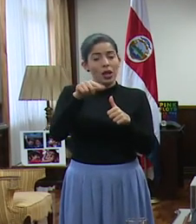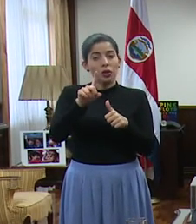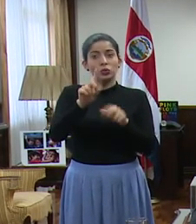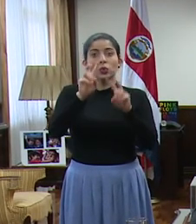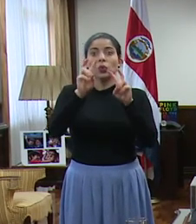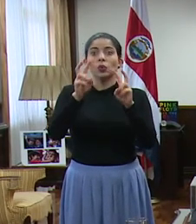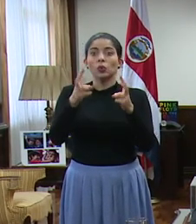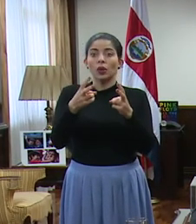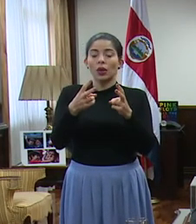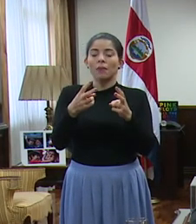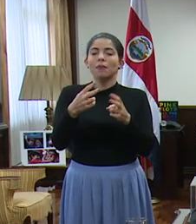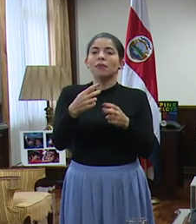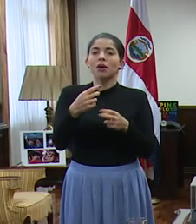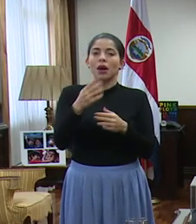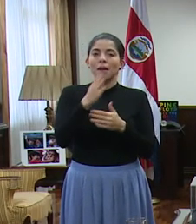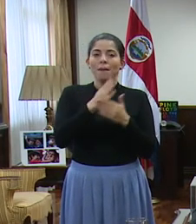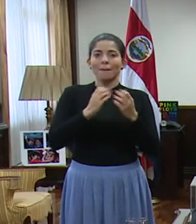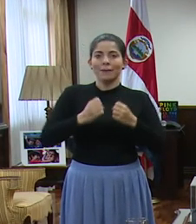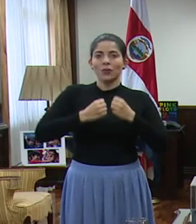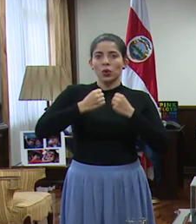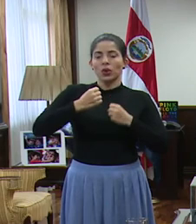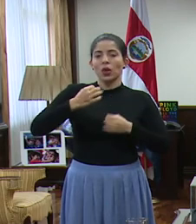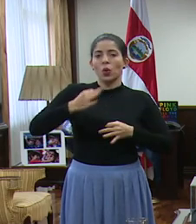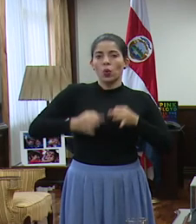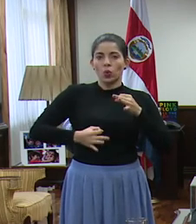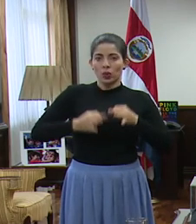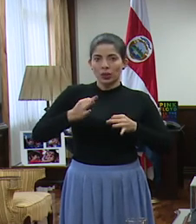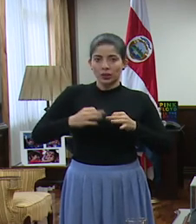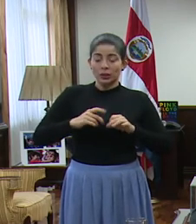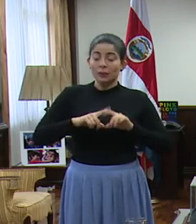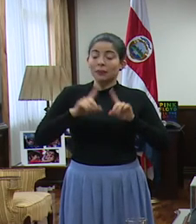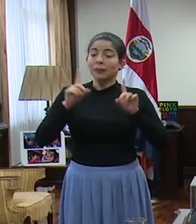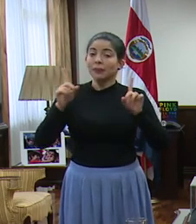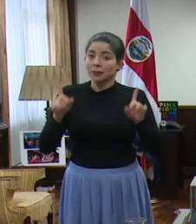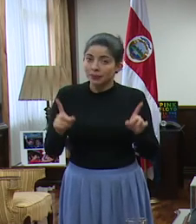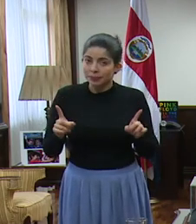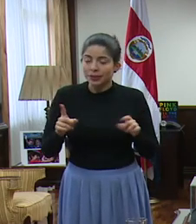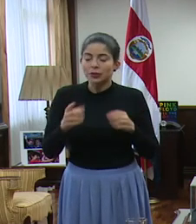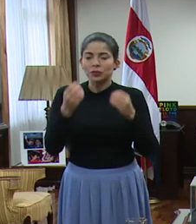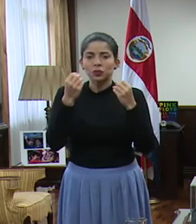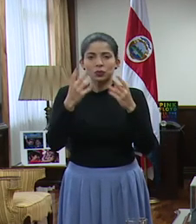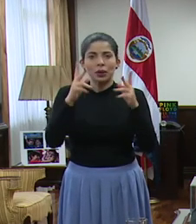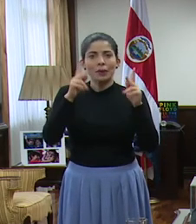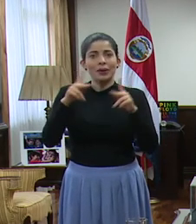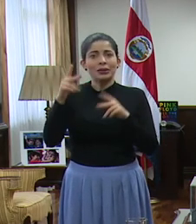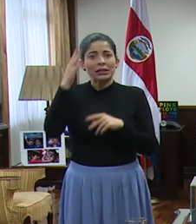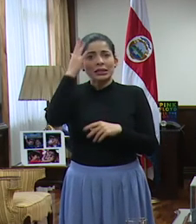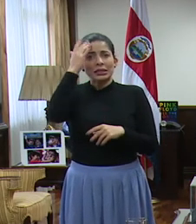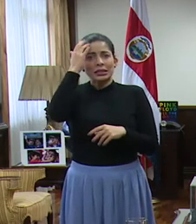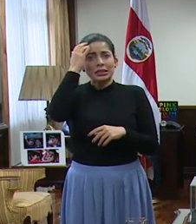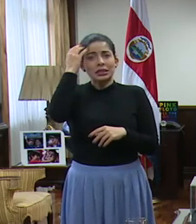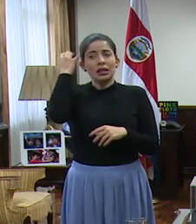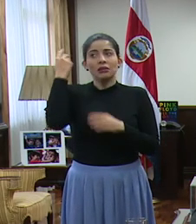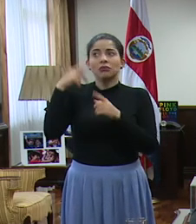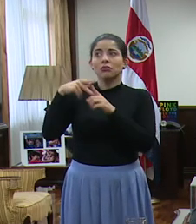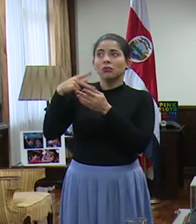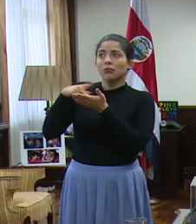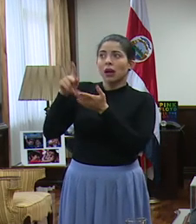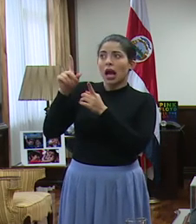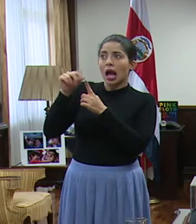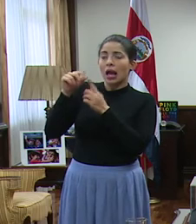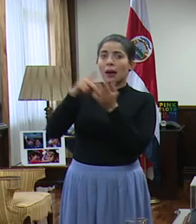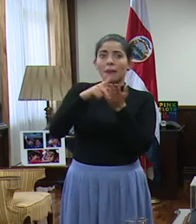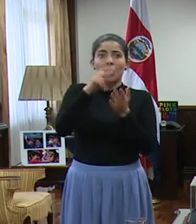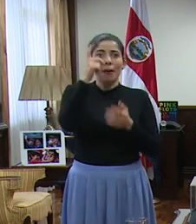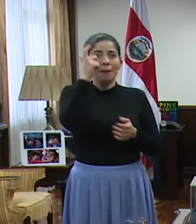materia que establece el Poder Judicial. No obstante esto, muchas personas les preocupa tanto el alquiler como el tema de las